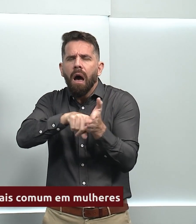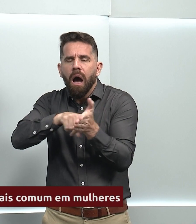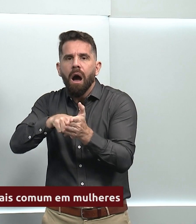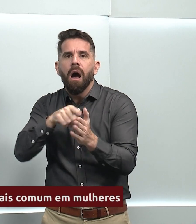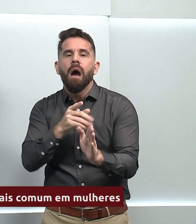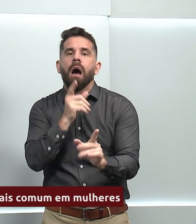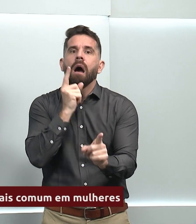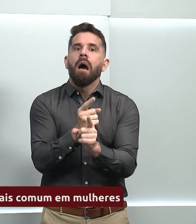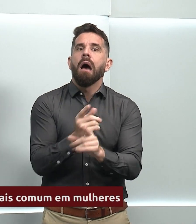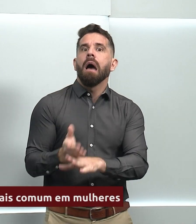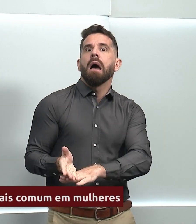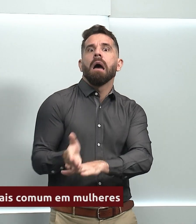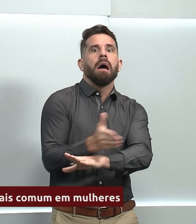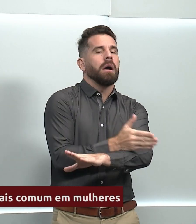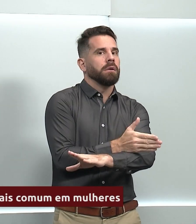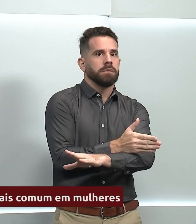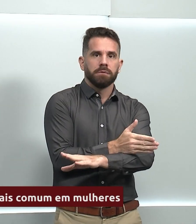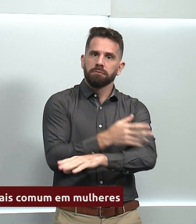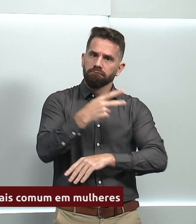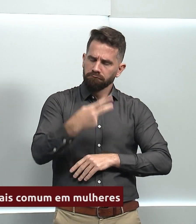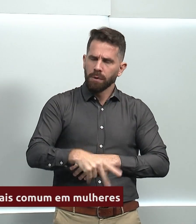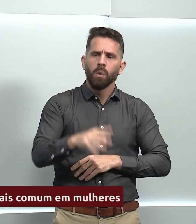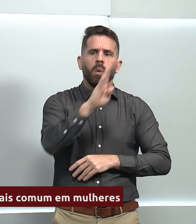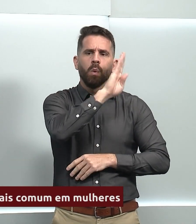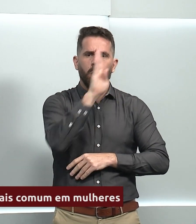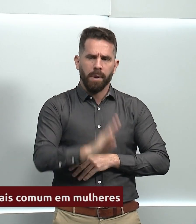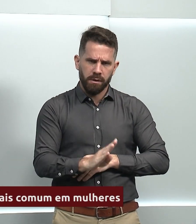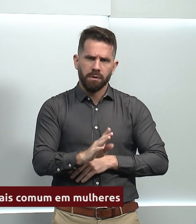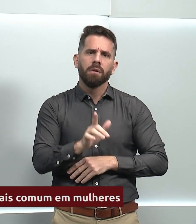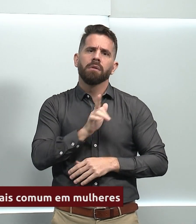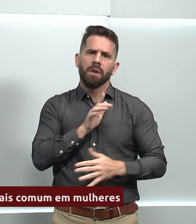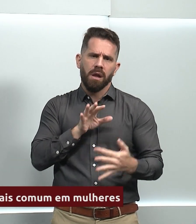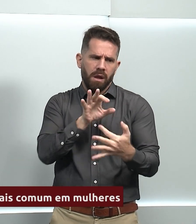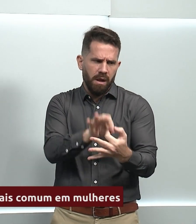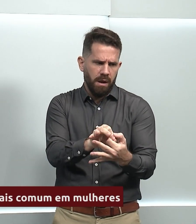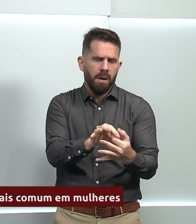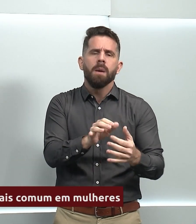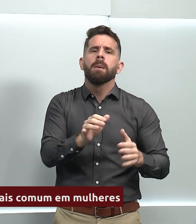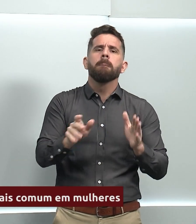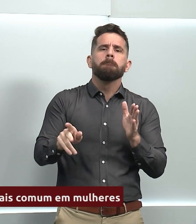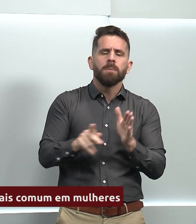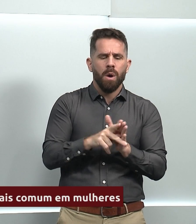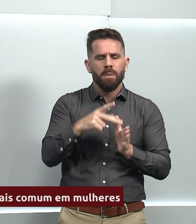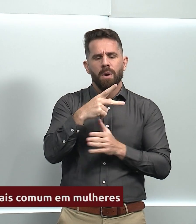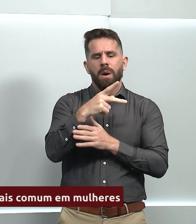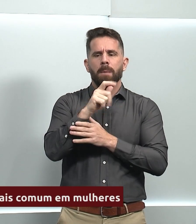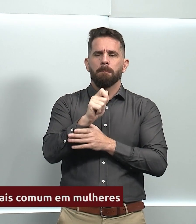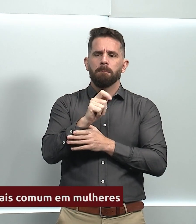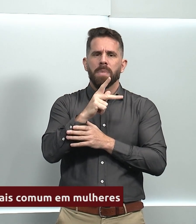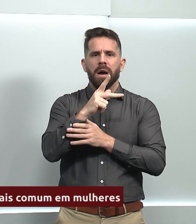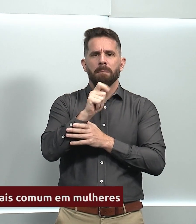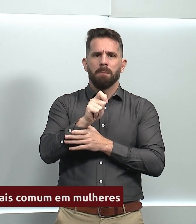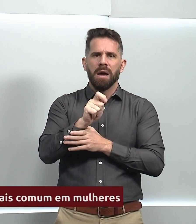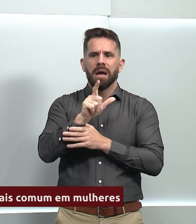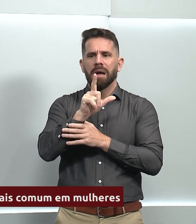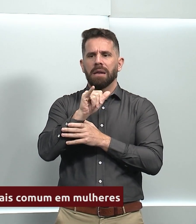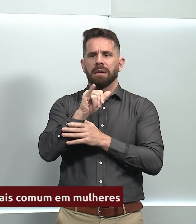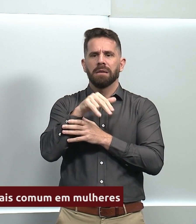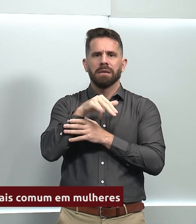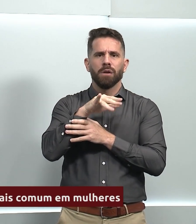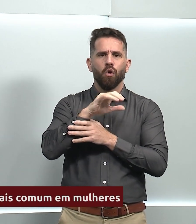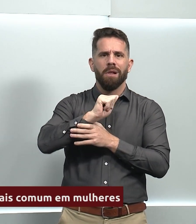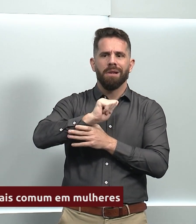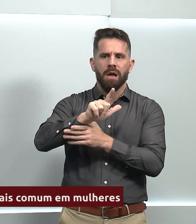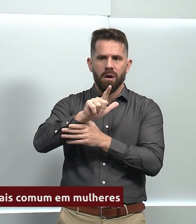que pode ser feita no Brasil pelo exame preventivo de Papa Nicolau. Esse